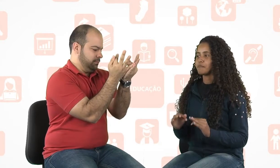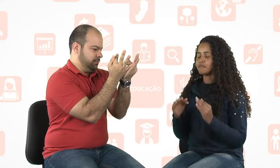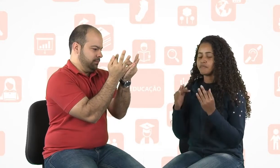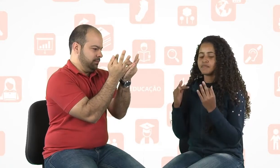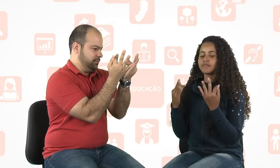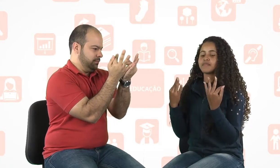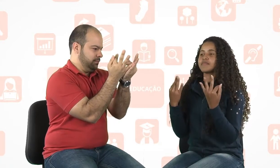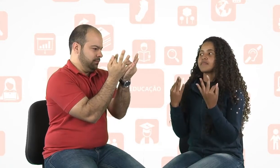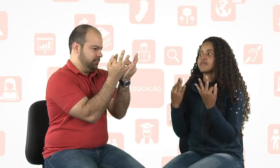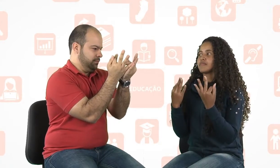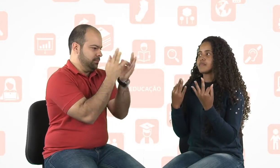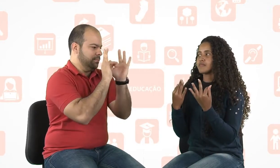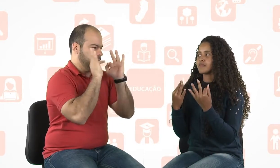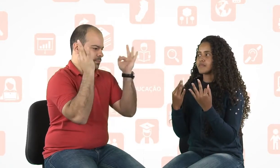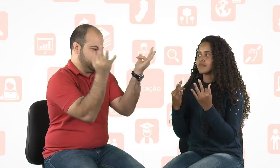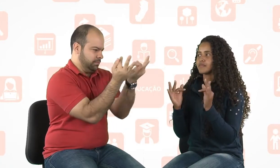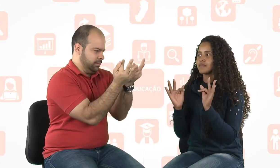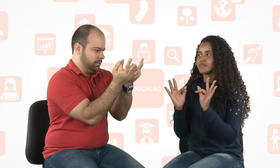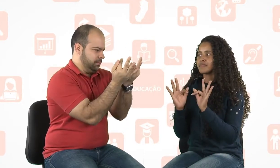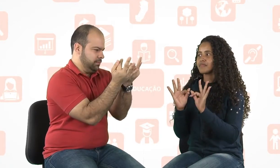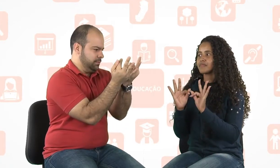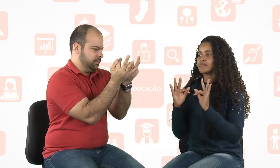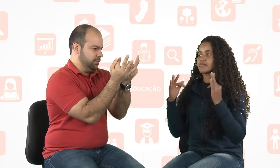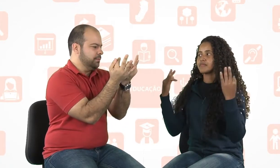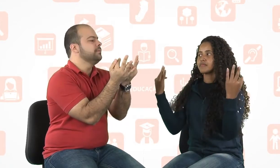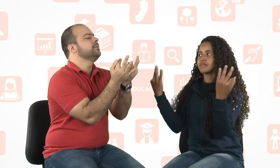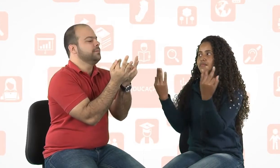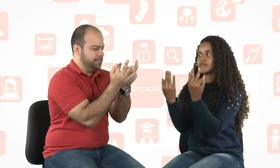Família? Família. Isso.